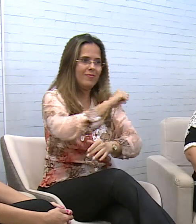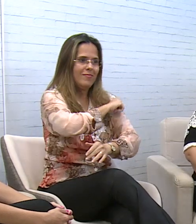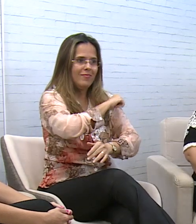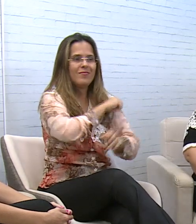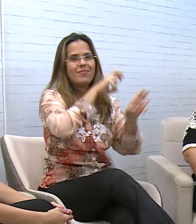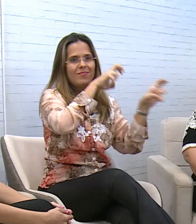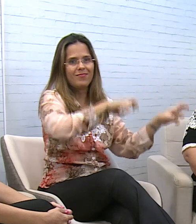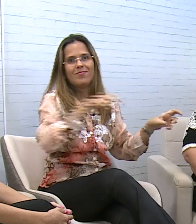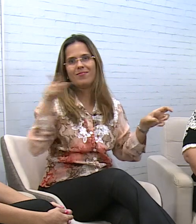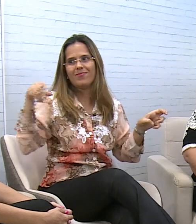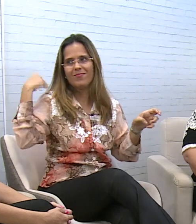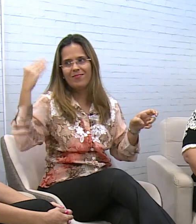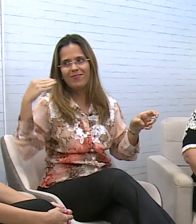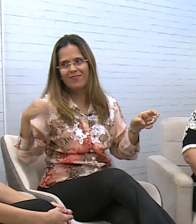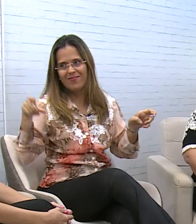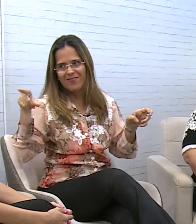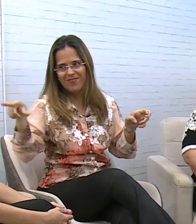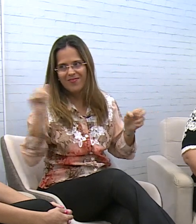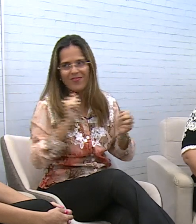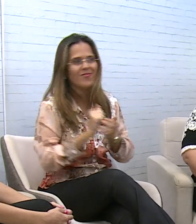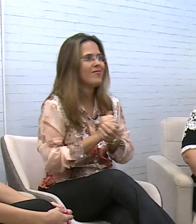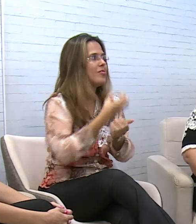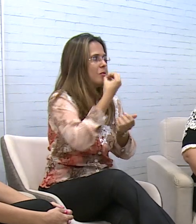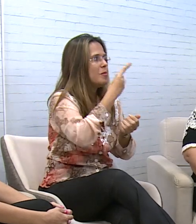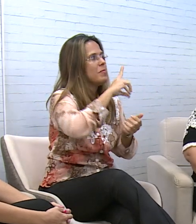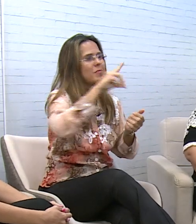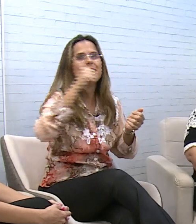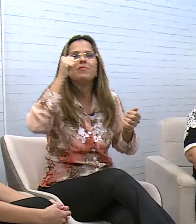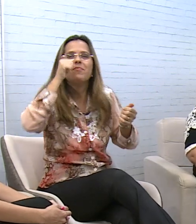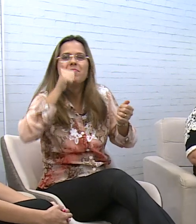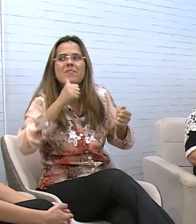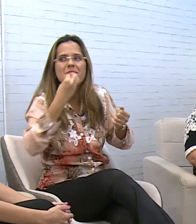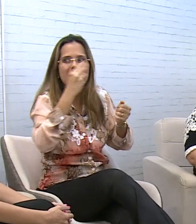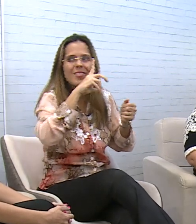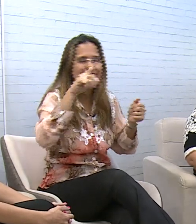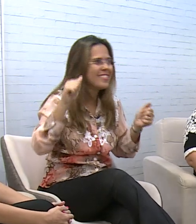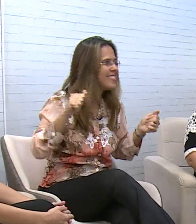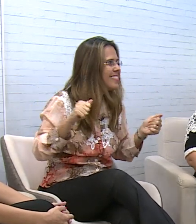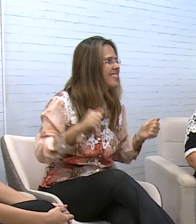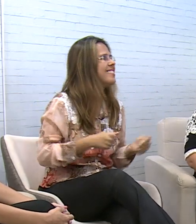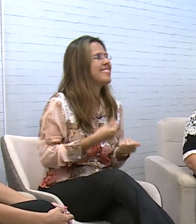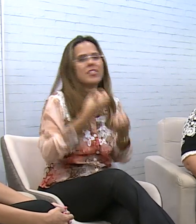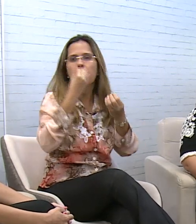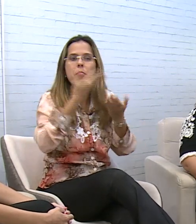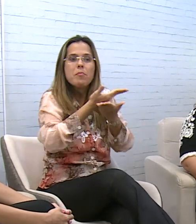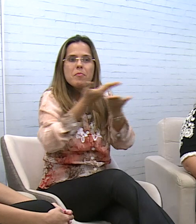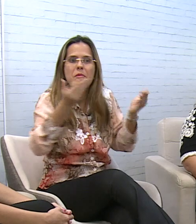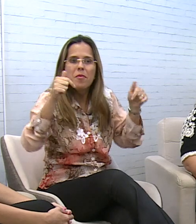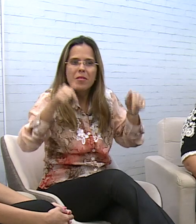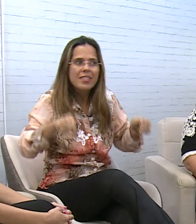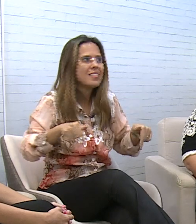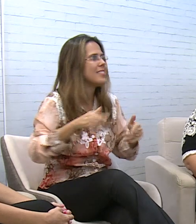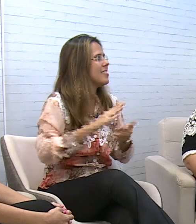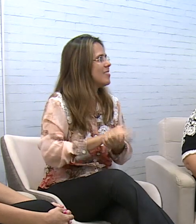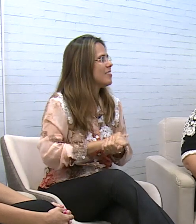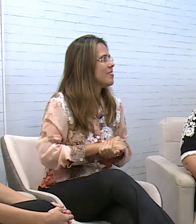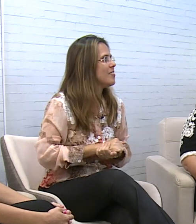Nassau, Renata Lícia. Muito bom dia, meninas. Sejam muito bem-vindas aqui ao Vem Assim. Peraí, vamos lá, deixa eu ver se eu consigo.